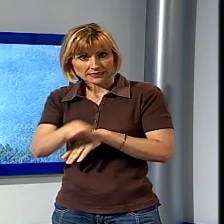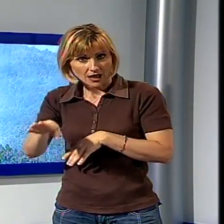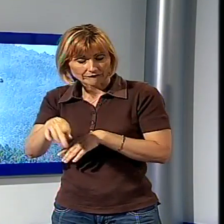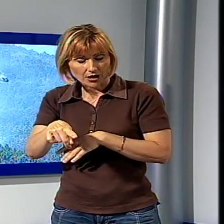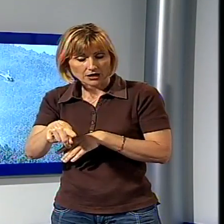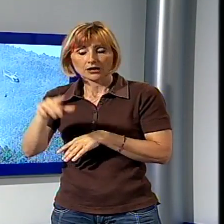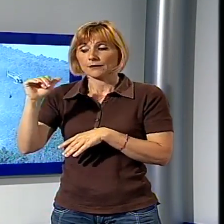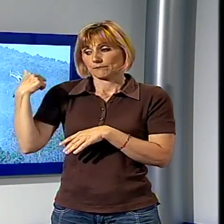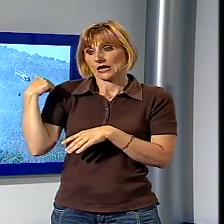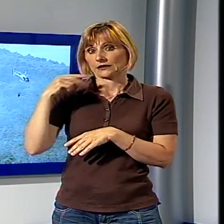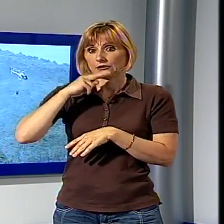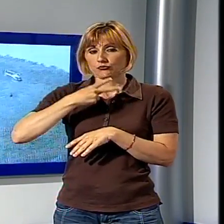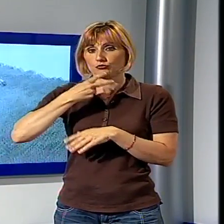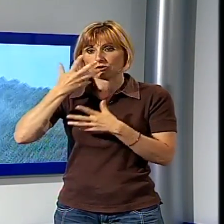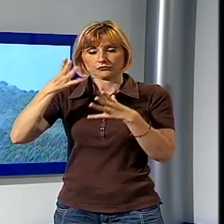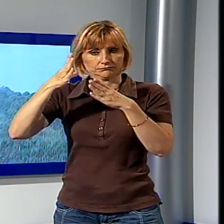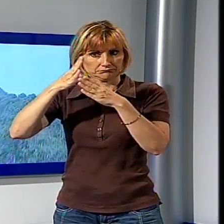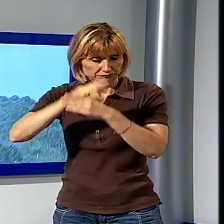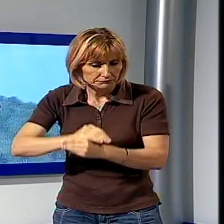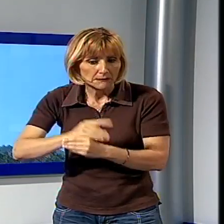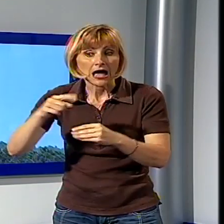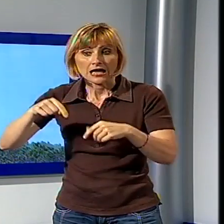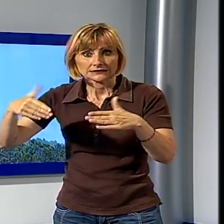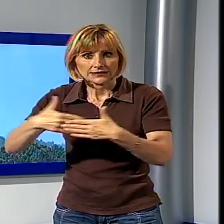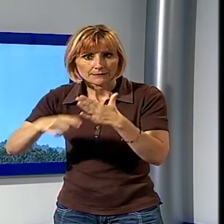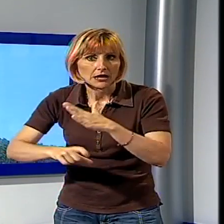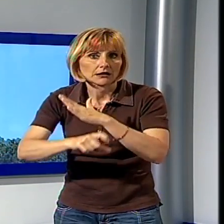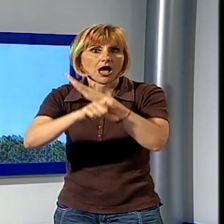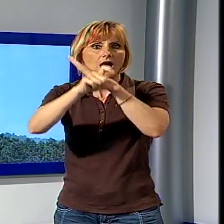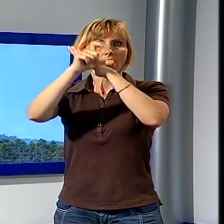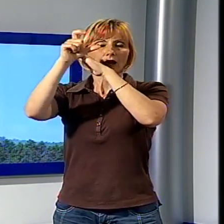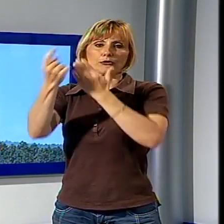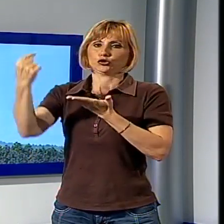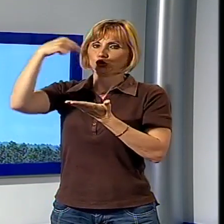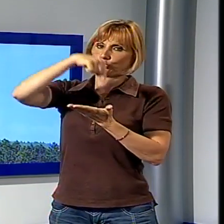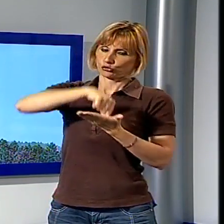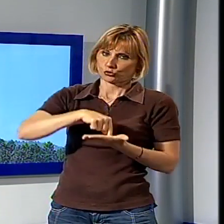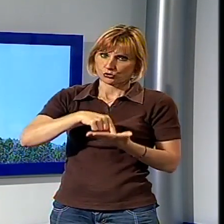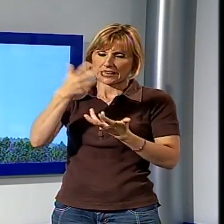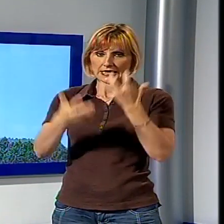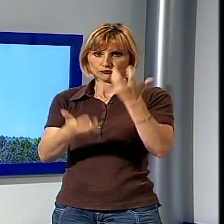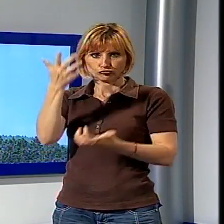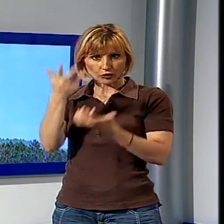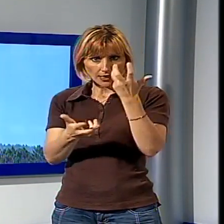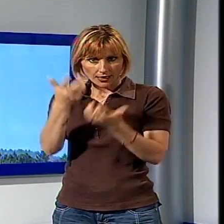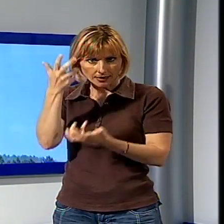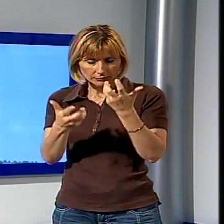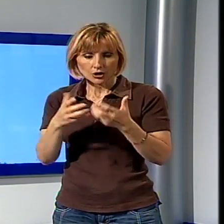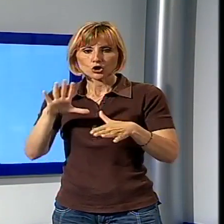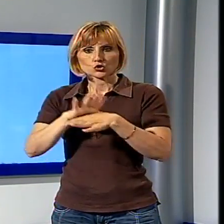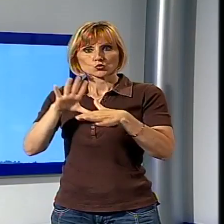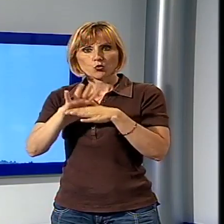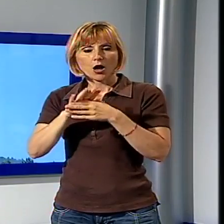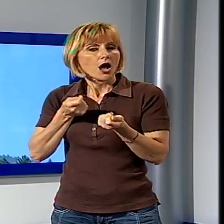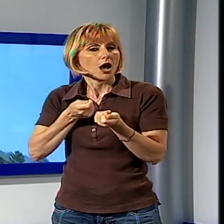alle prime luci dell'alba le fiamme sono tornate ad ardere immediato l'intervento delle squadre antincendio dell'Unione dei Comuni e della VAB